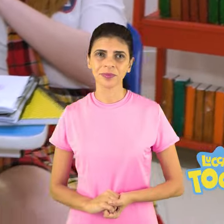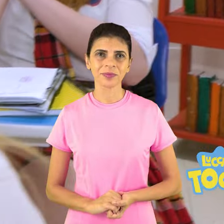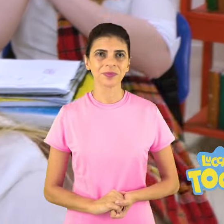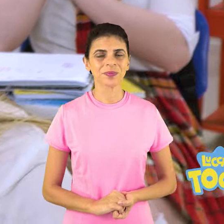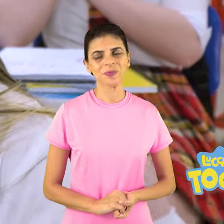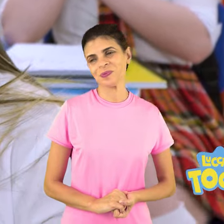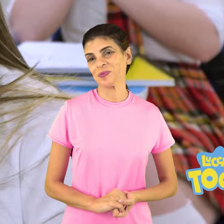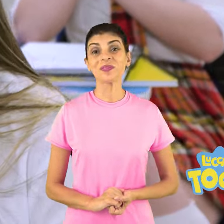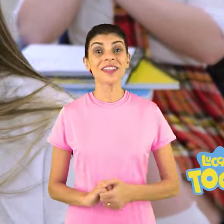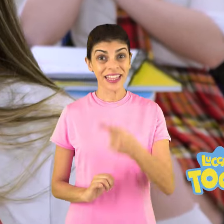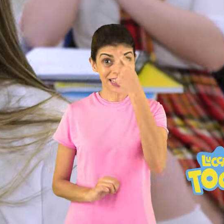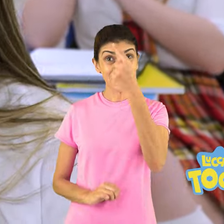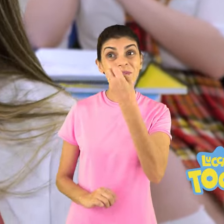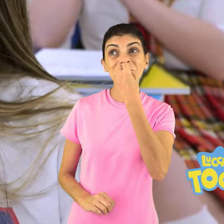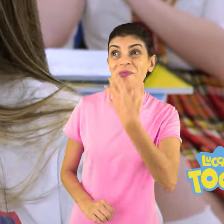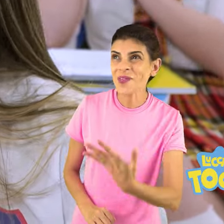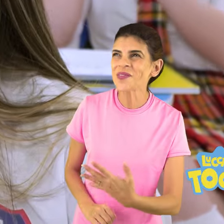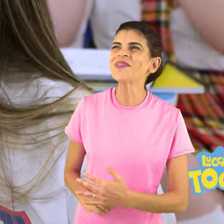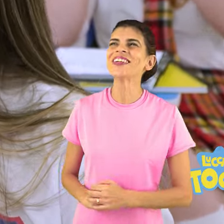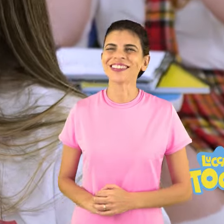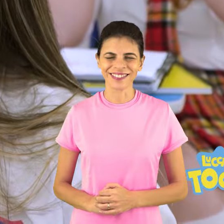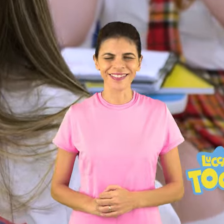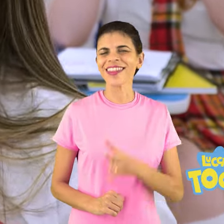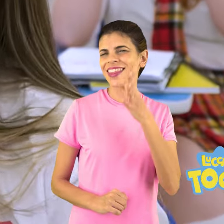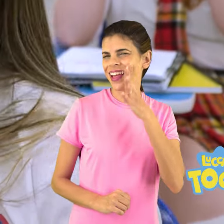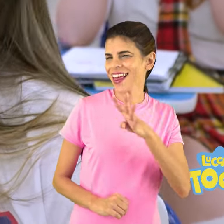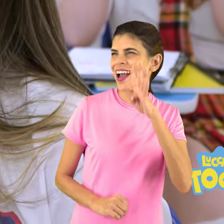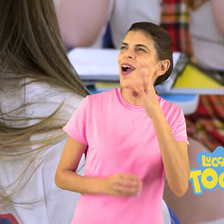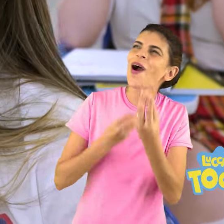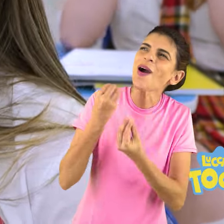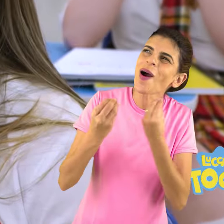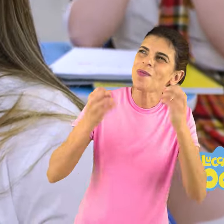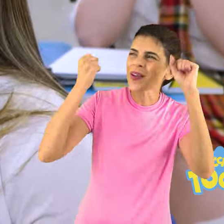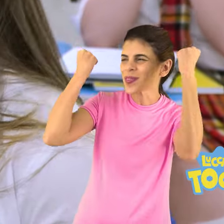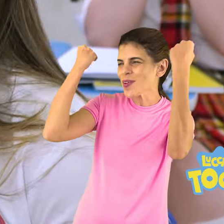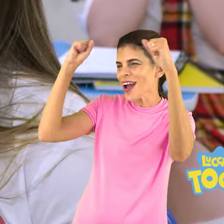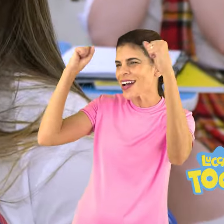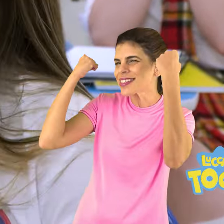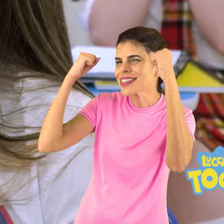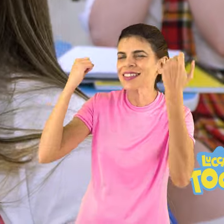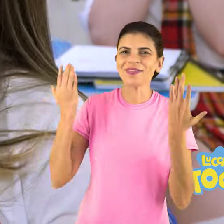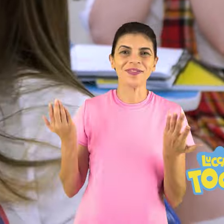Boa ideia, professora. Vai ser muito legal fazer aula de educação física com um aluno mais velho.